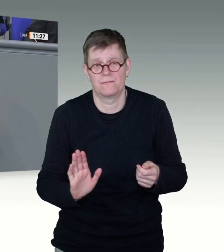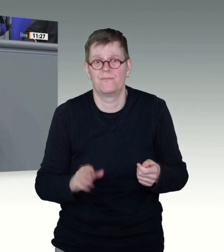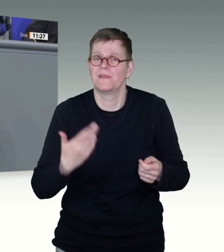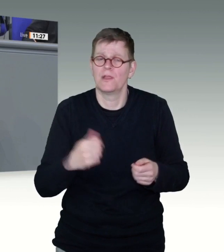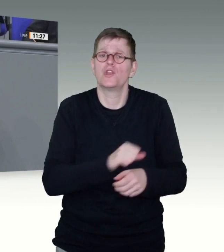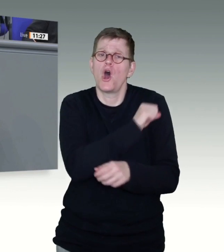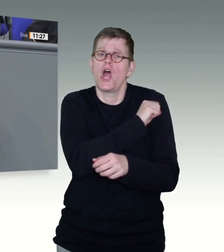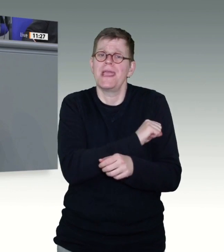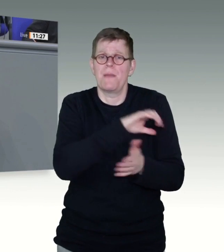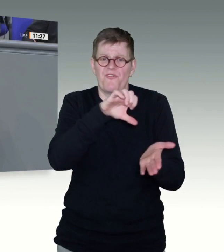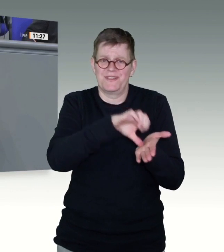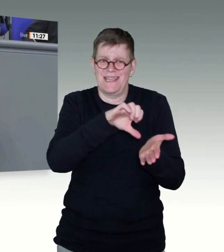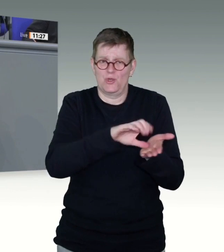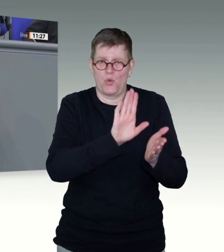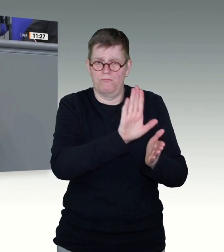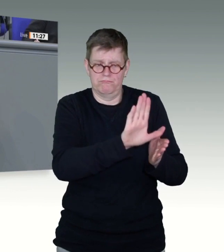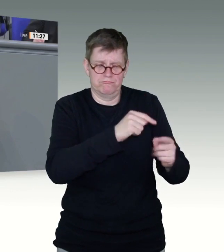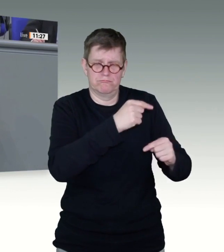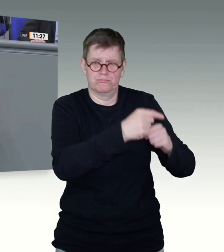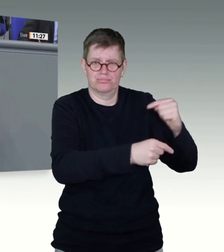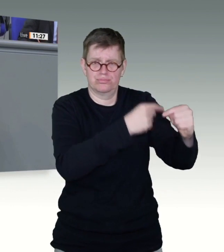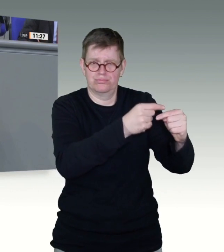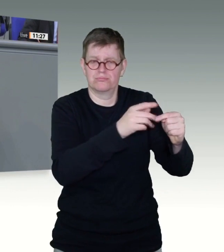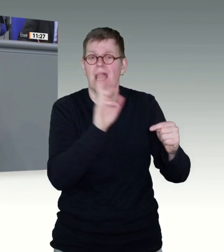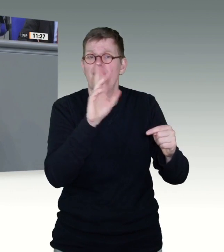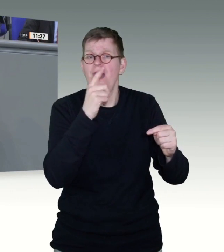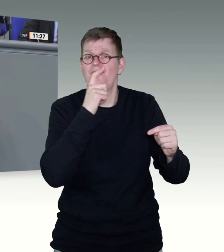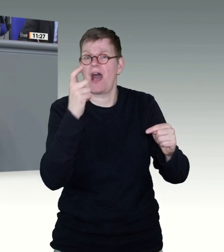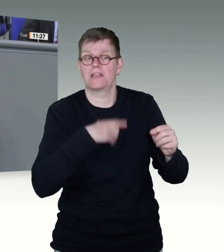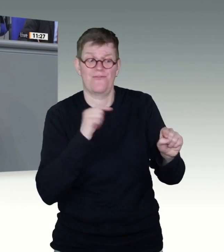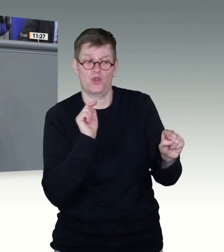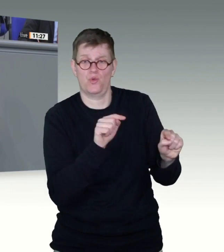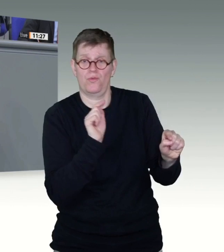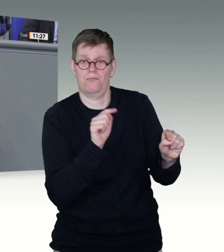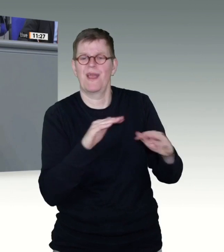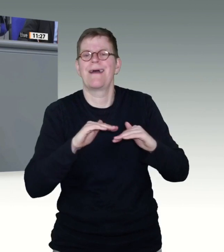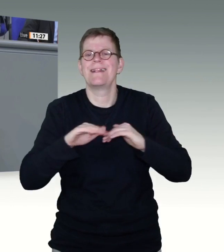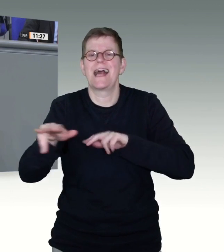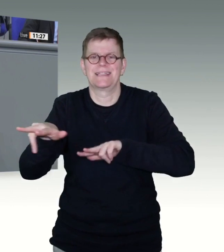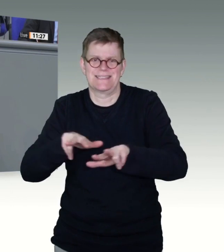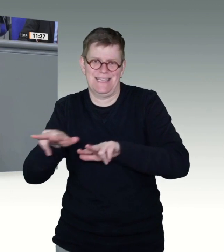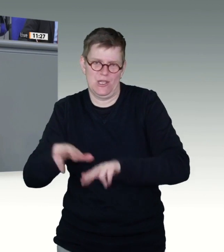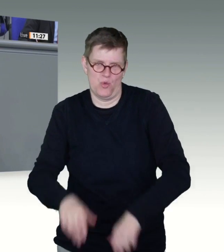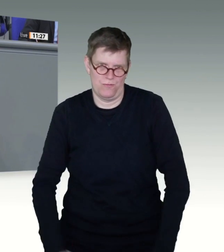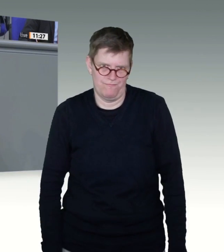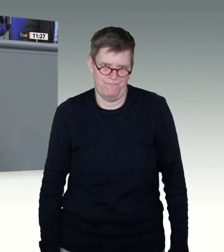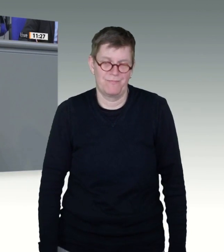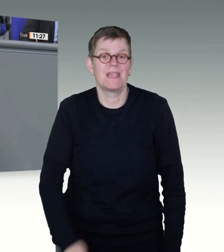eindeutig die Verantwortung der Landesregierungen. Ich komme aus Rheinland-Pfalz. Auch in